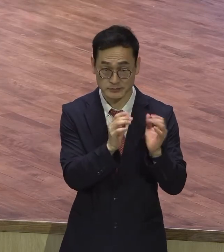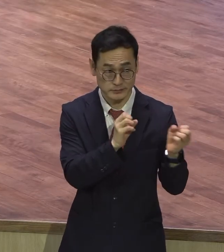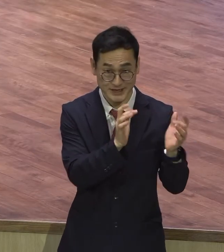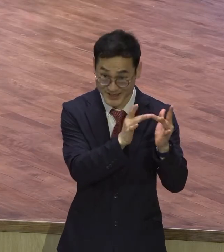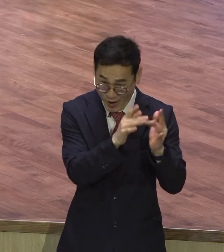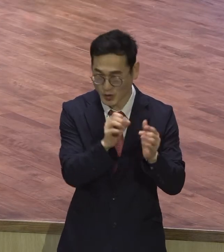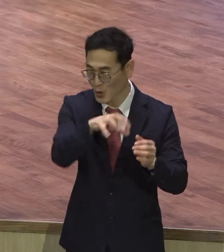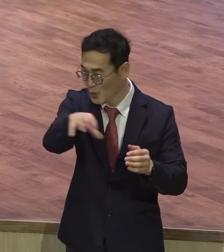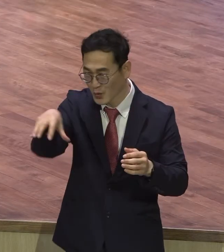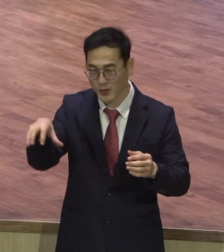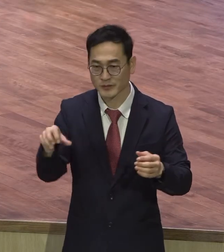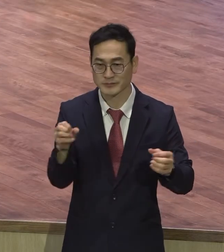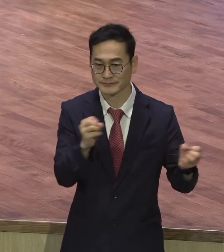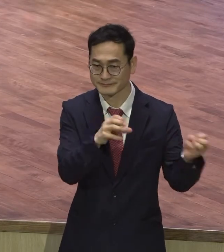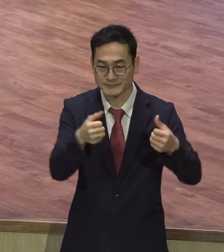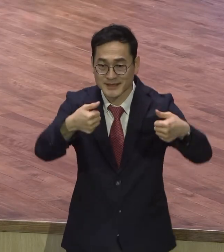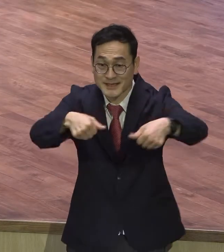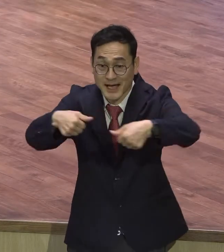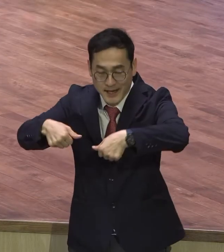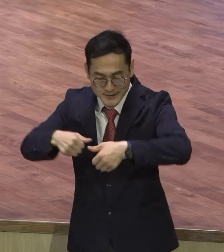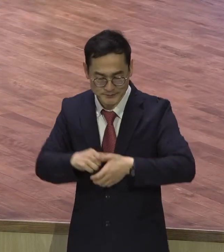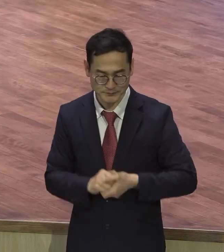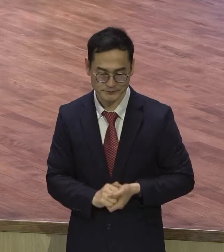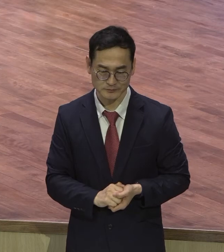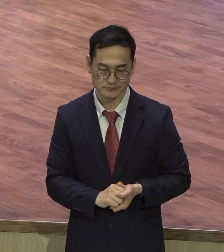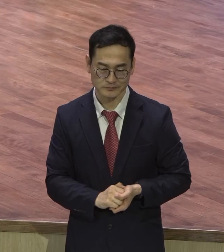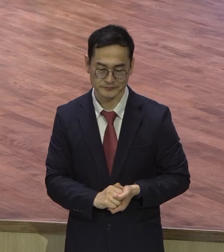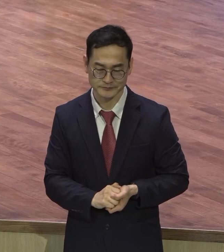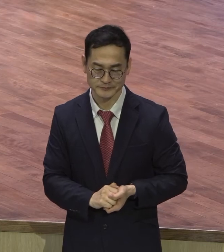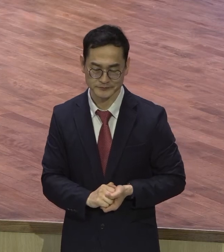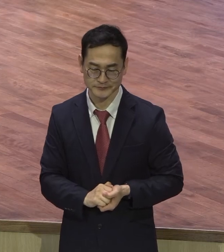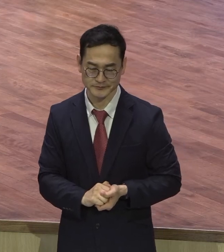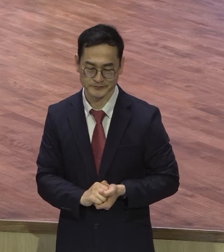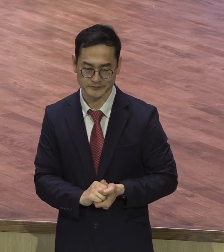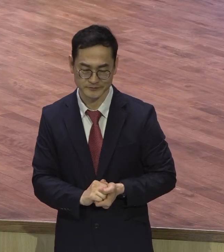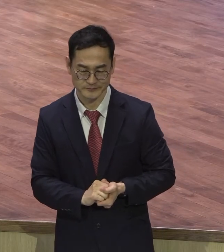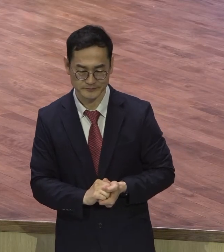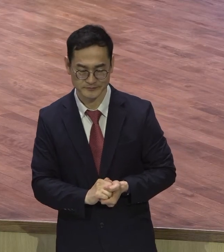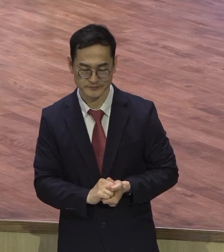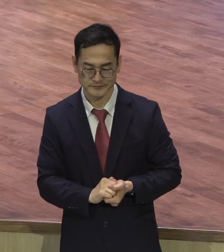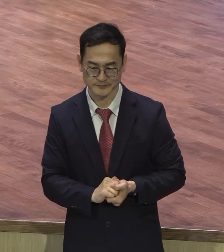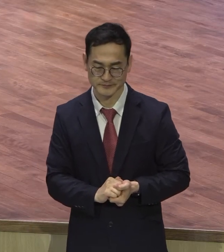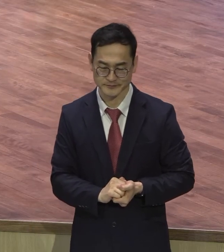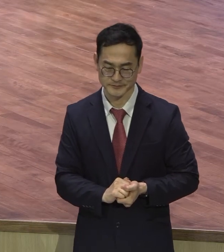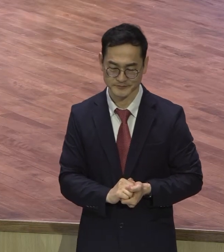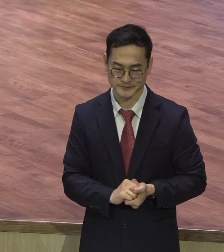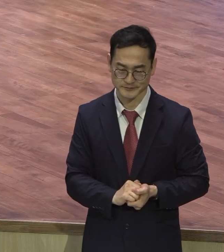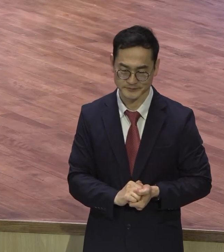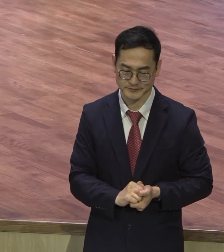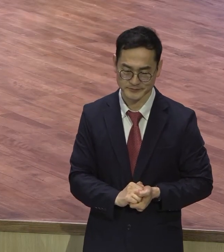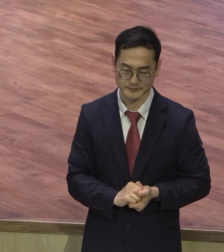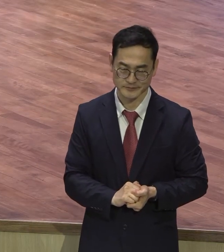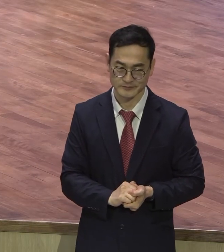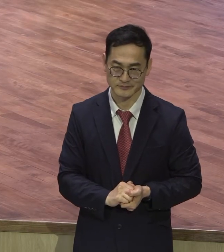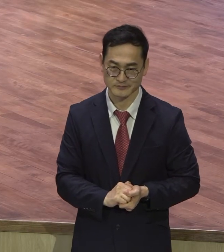서로다 우리 인사합시다. 오늘 인사가 좀 길지만은 기억을 잘하면서 평생 오늘 막건내지 말고